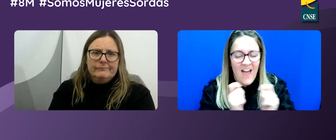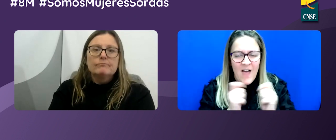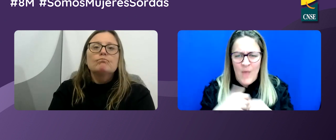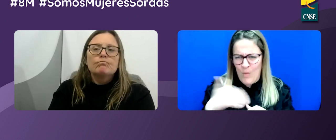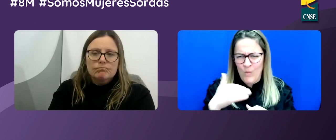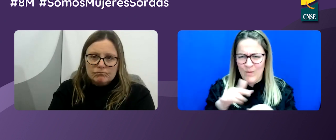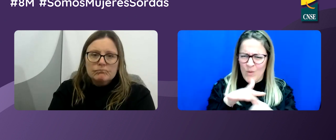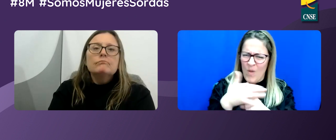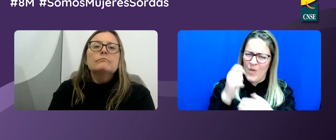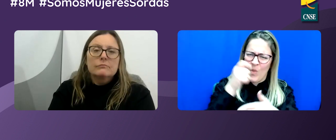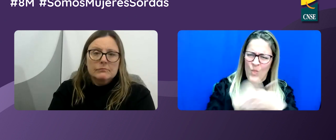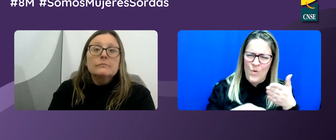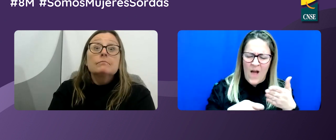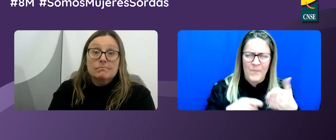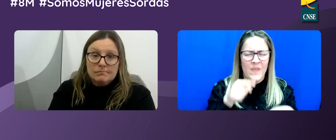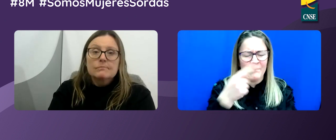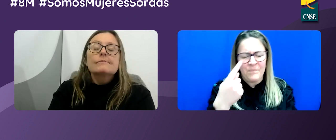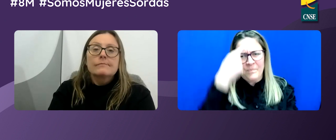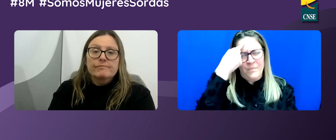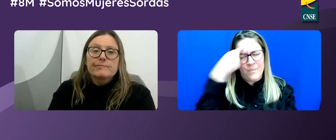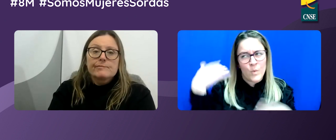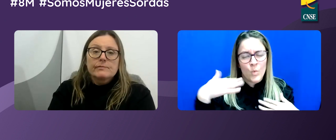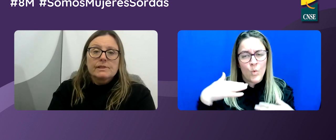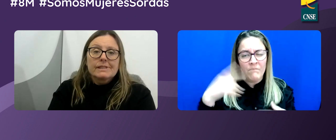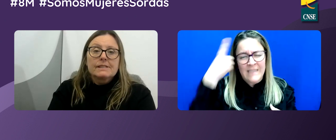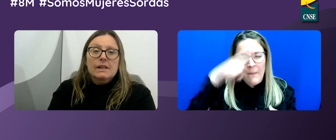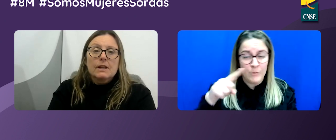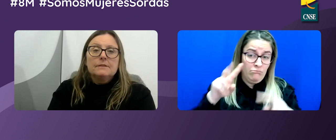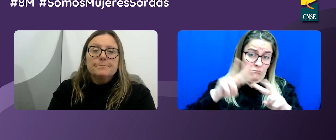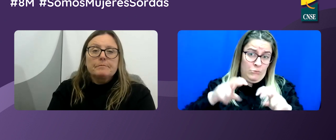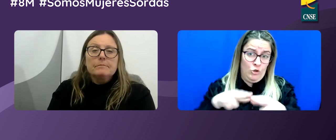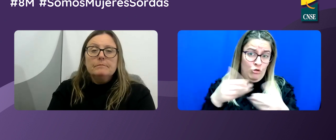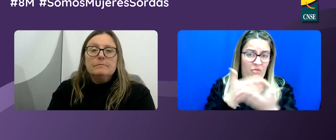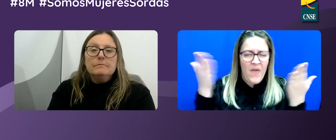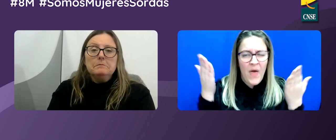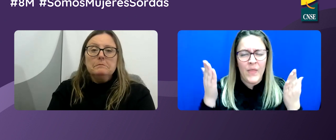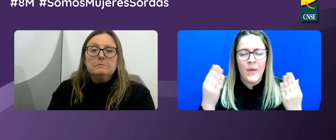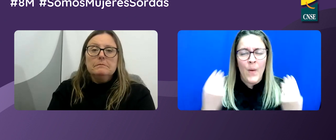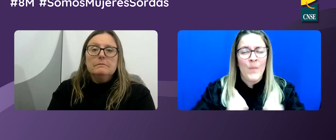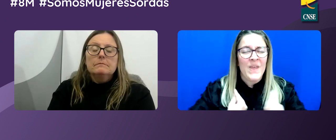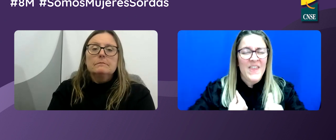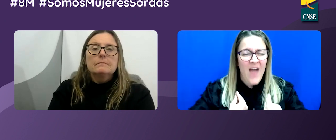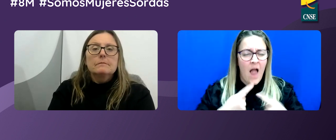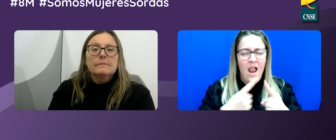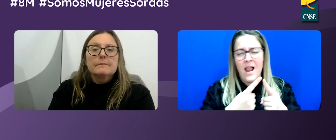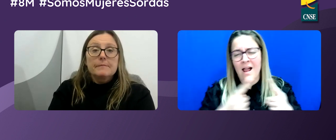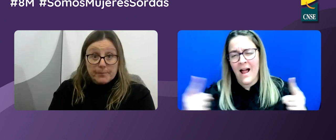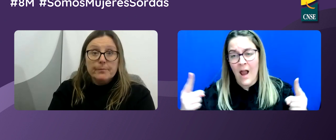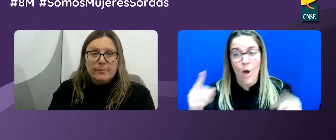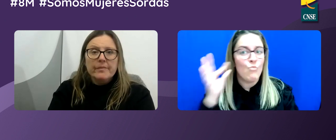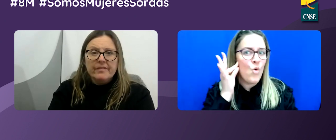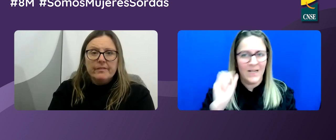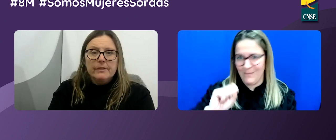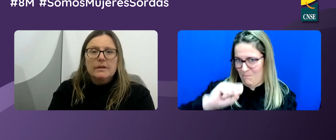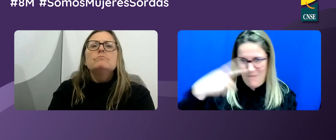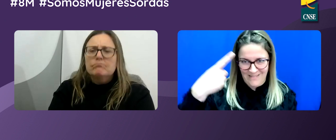lengua de signos? ¡Qué situación tan dura! Entonces pienso, sabemos por investigaciones de la sociedad que las mujeres